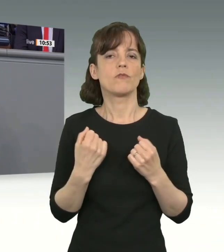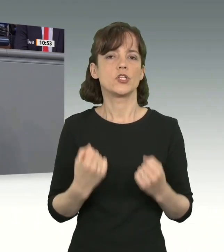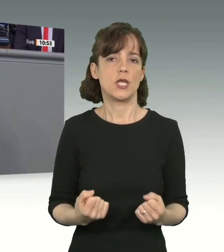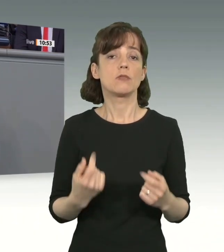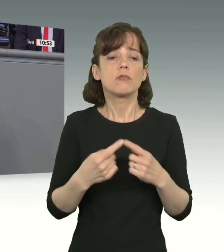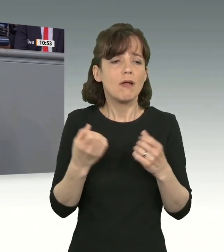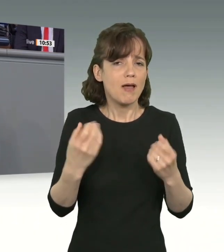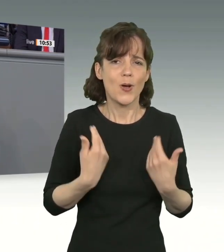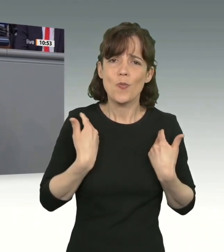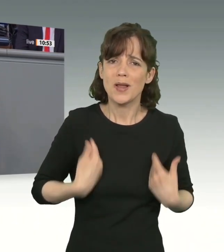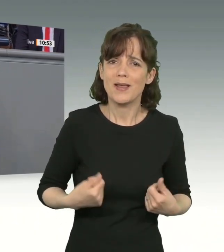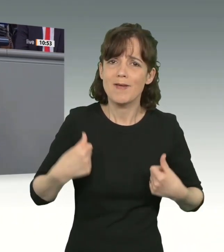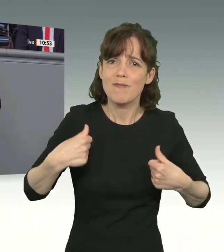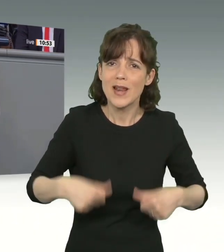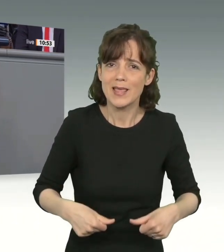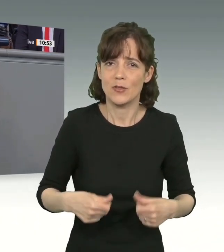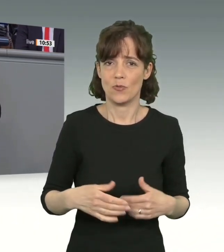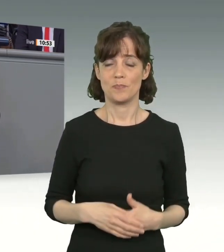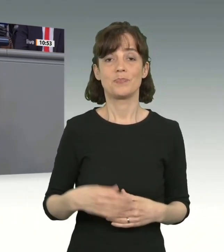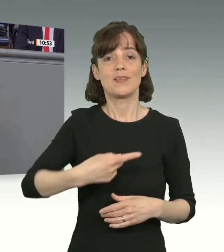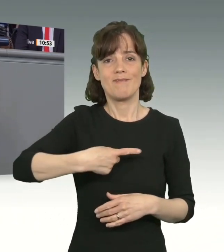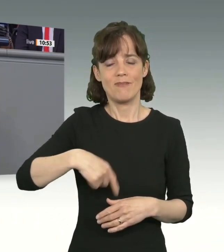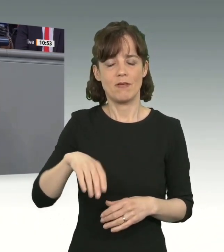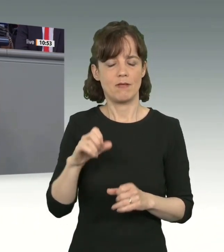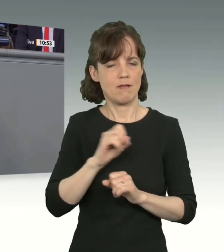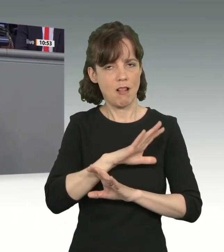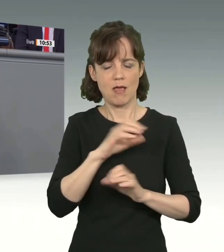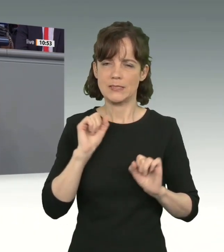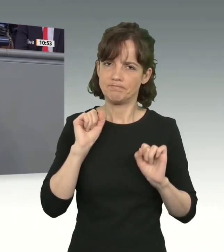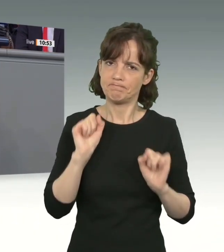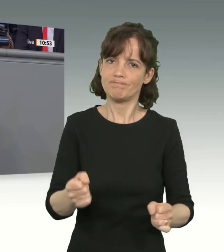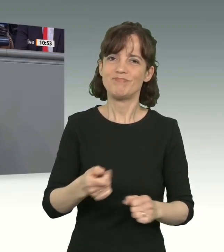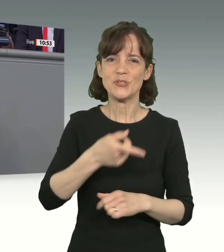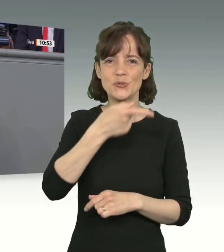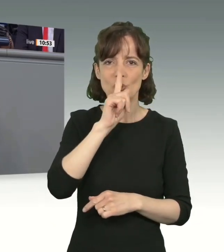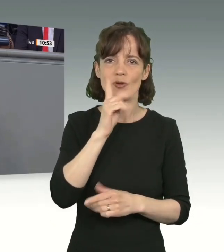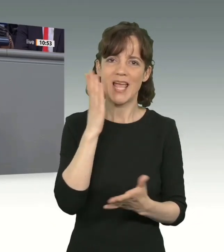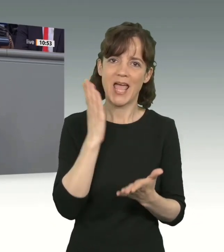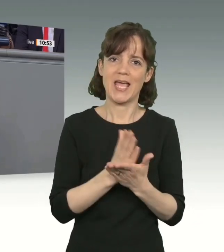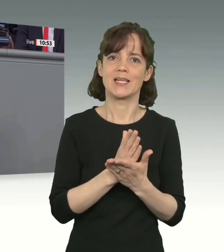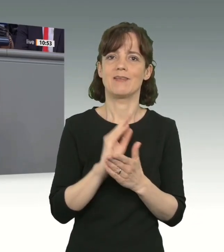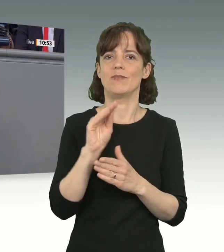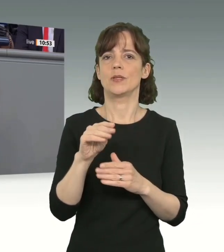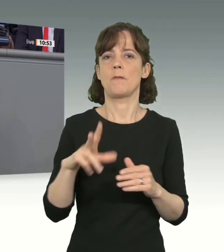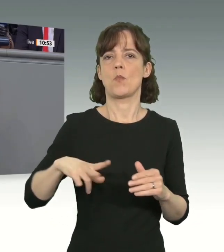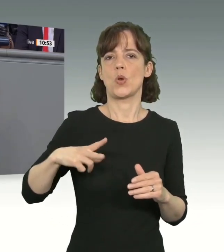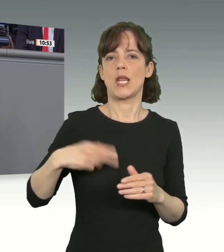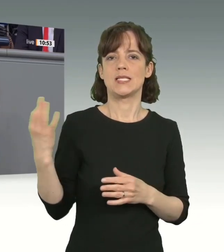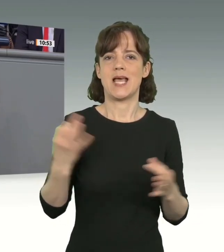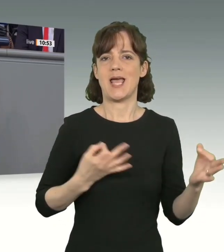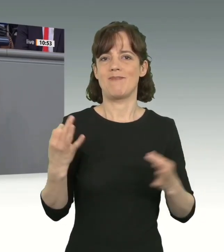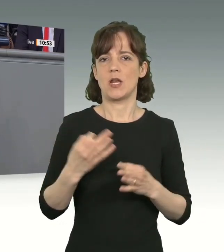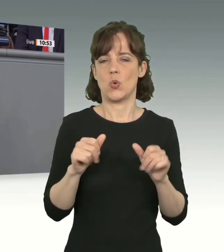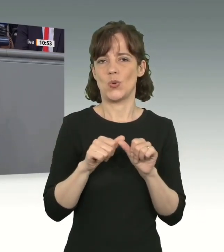humanitären Verpflichtungen. Wir arbeiten hart daran, dass Deutschland endlich ein modernes Einwanderungsland wird.